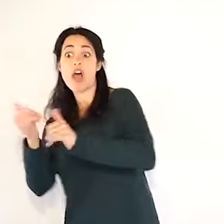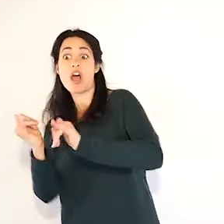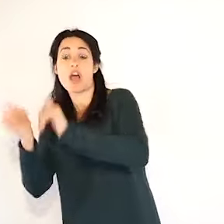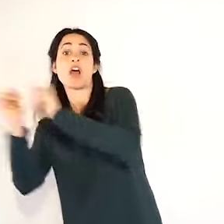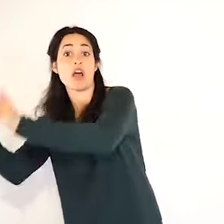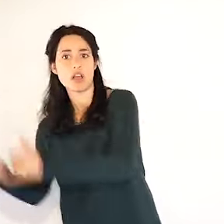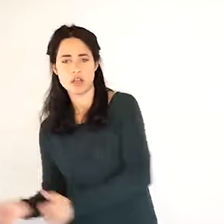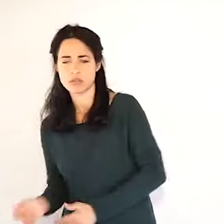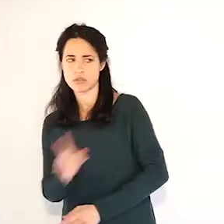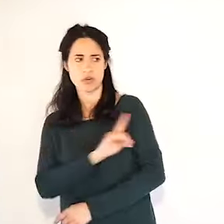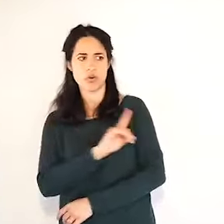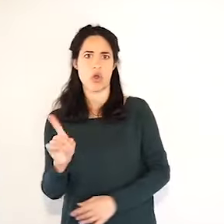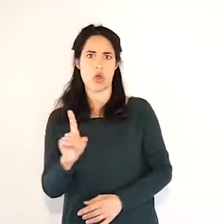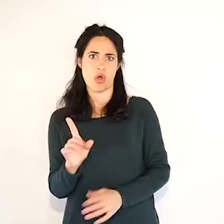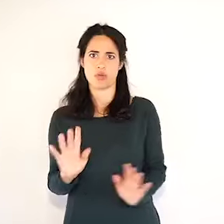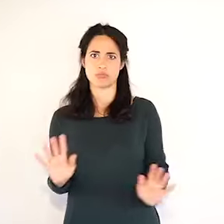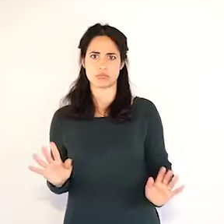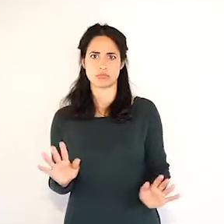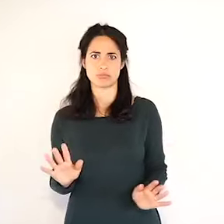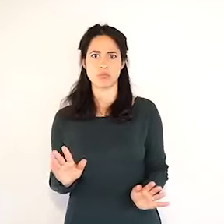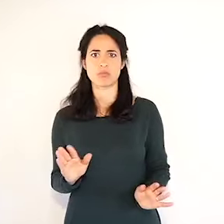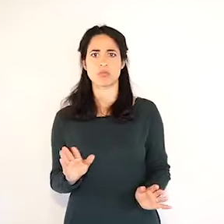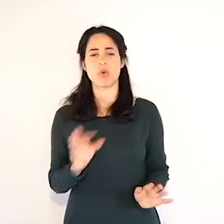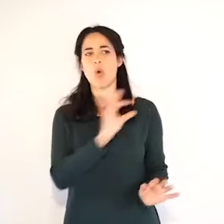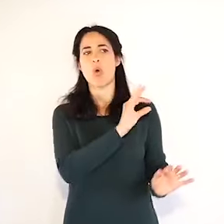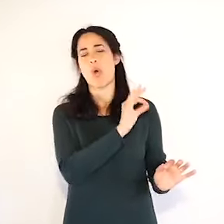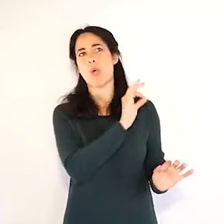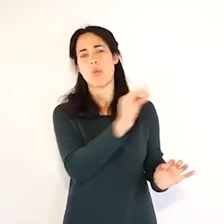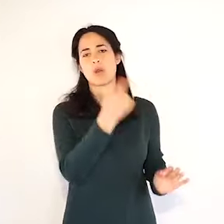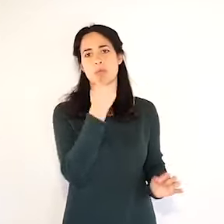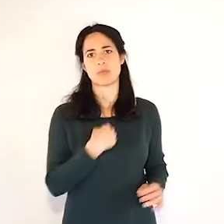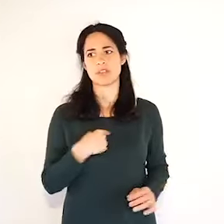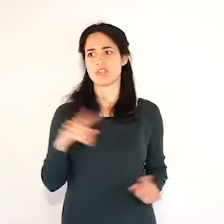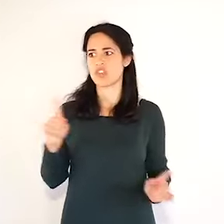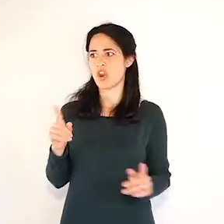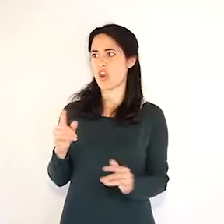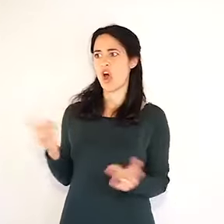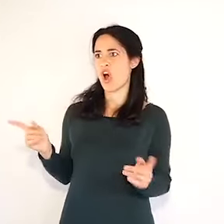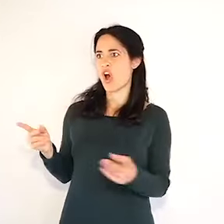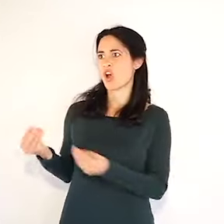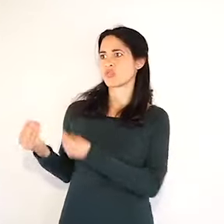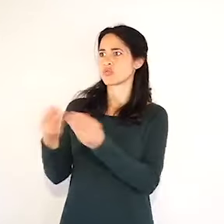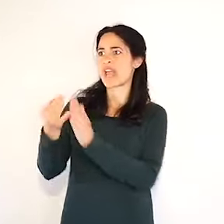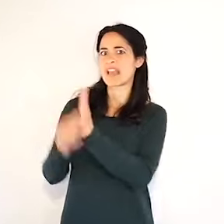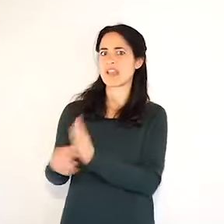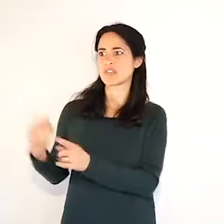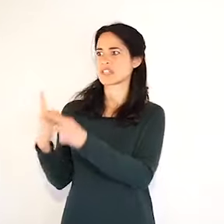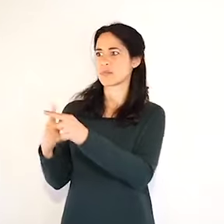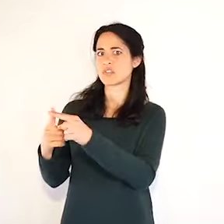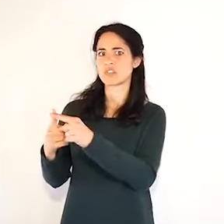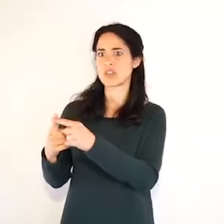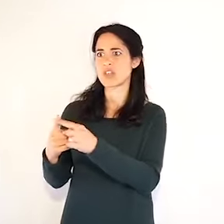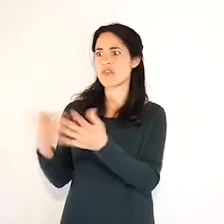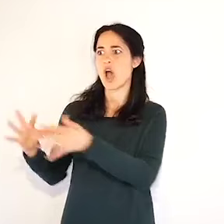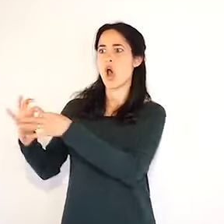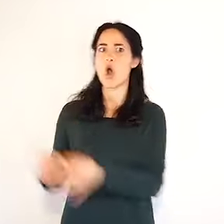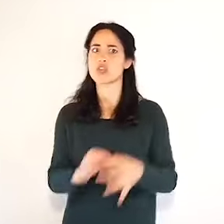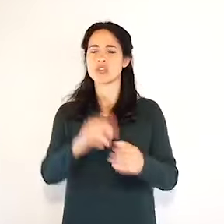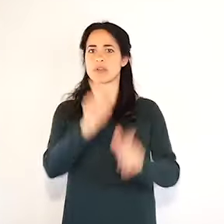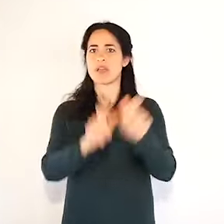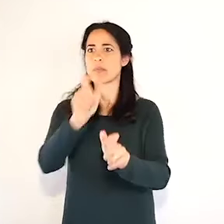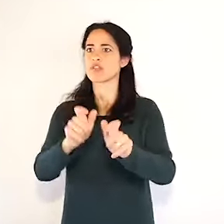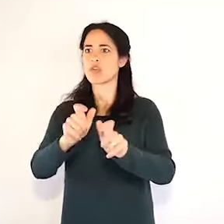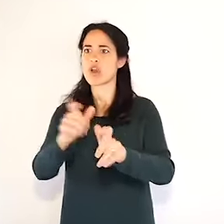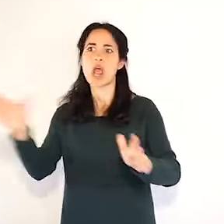Io spero invece progressivamente di continuare a dare, anzi di incrementare la